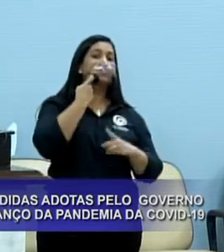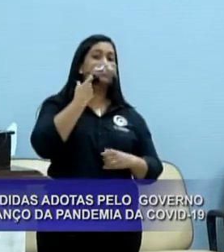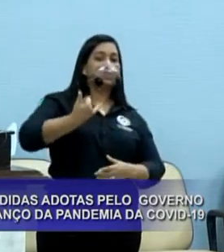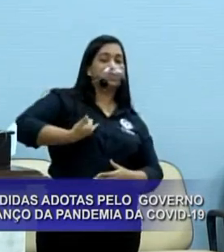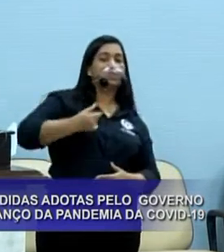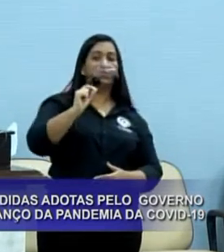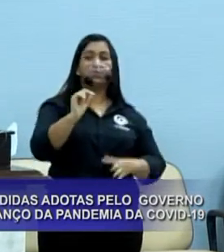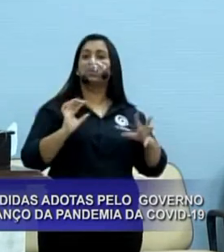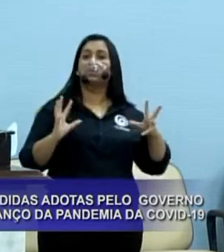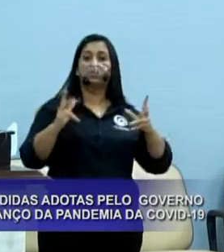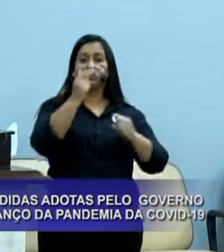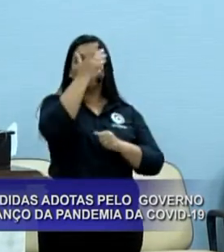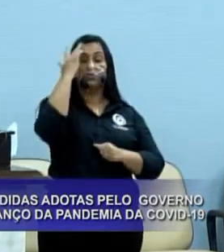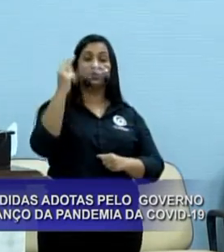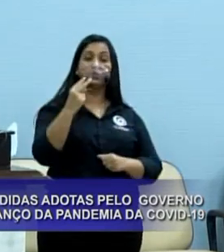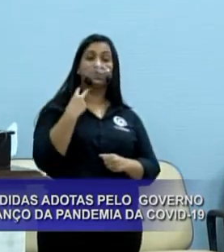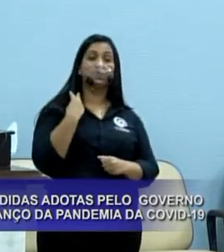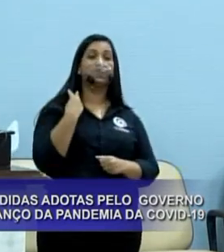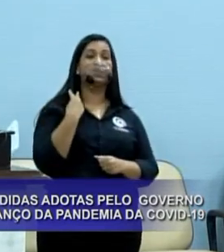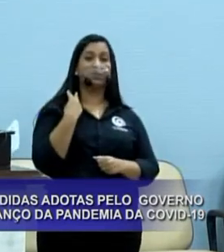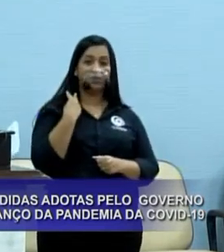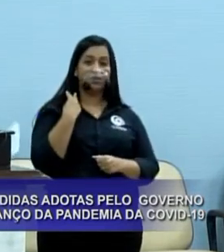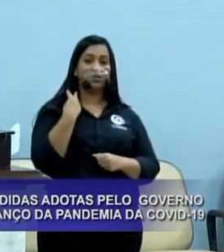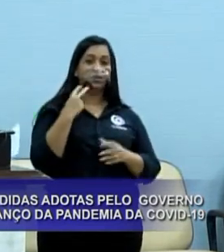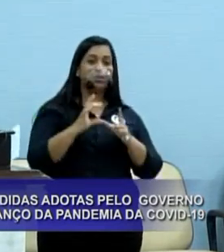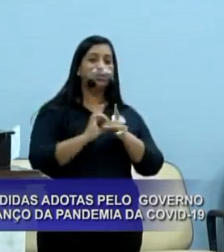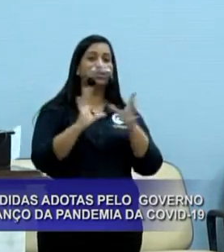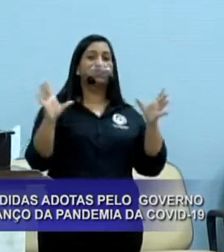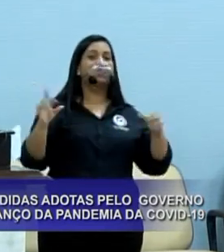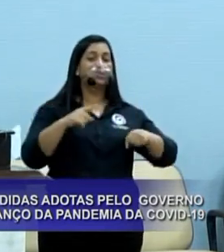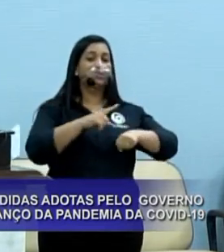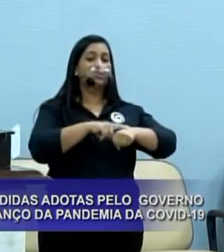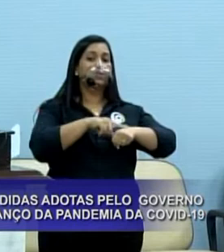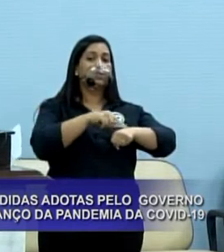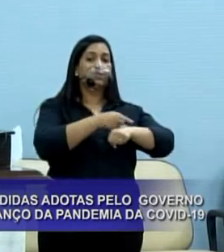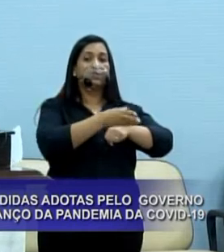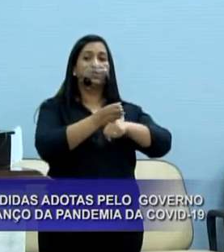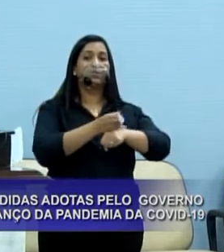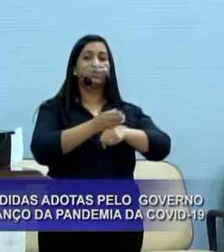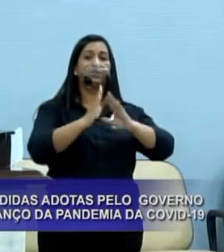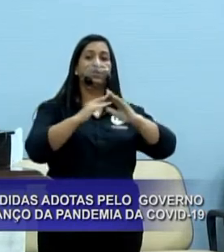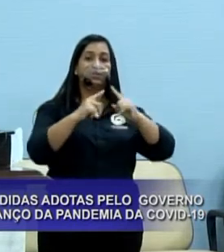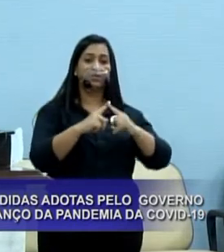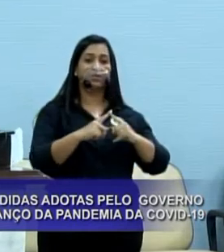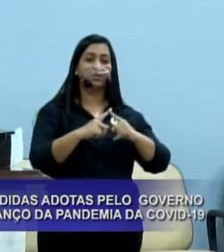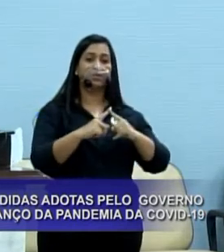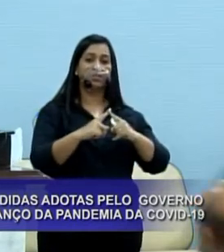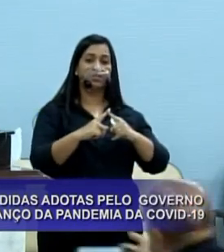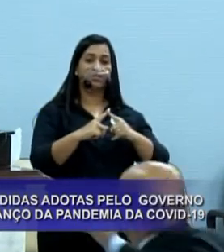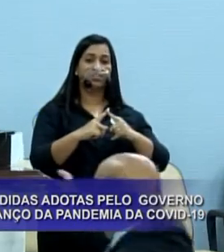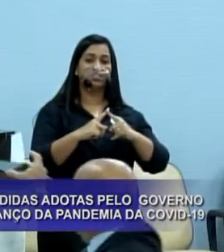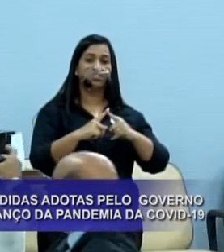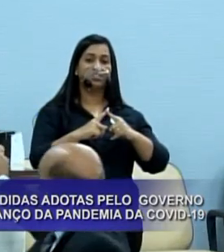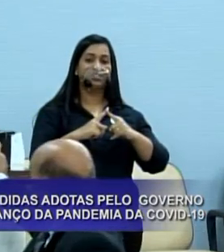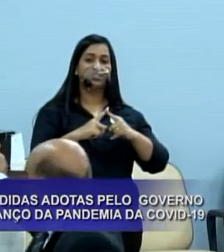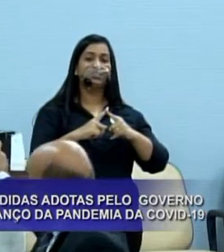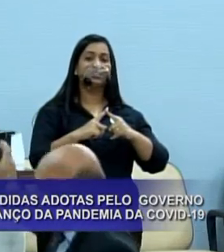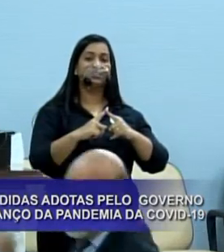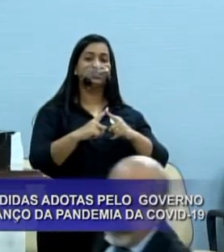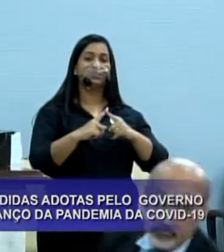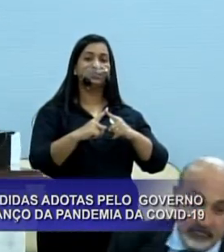informar para todo mundo que nos assiste, que foi dado aí um prazo maior até as igrejas, deixa eu ver aqui Peixão, concedo a parte.